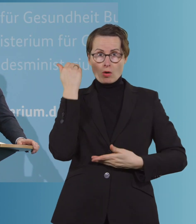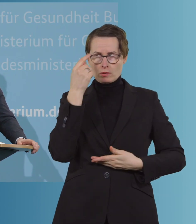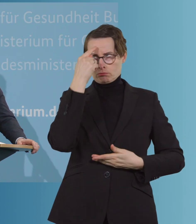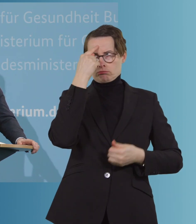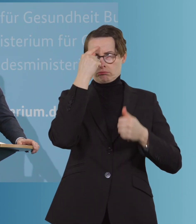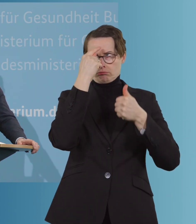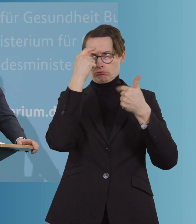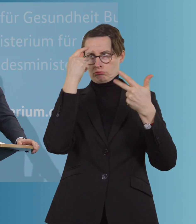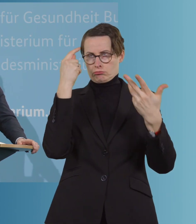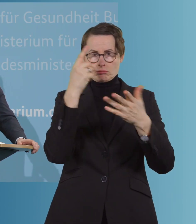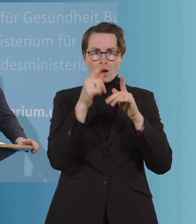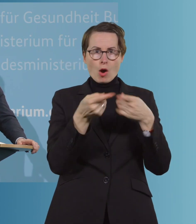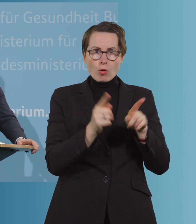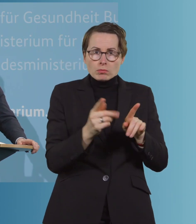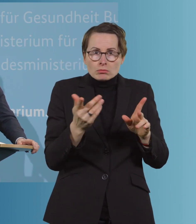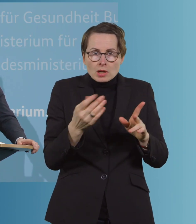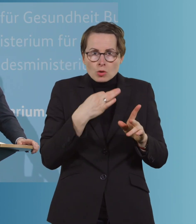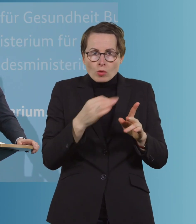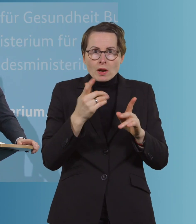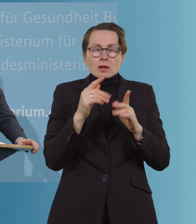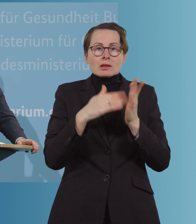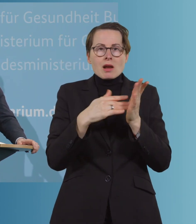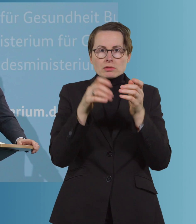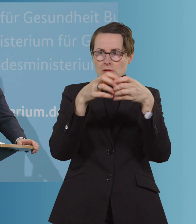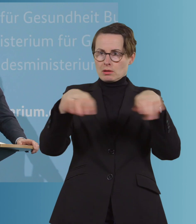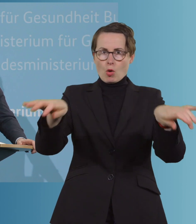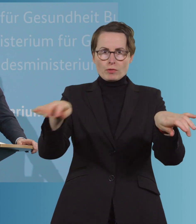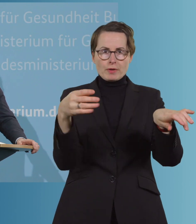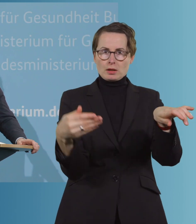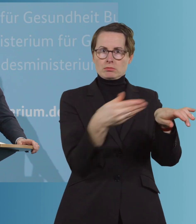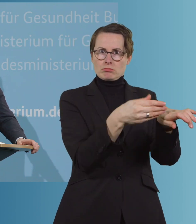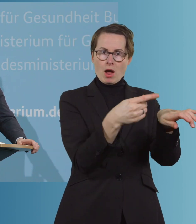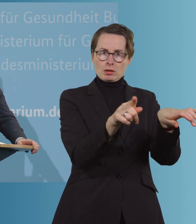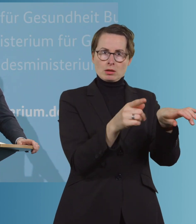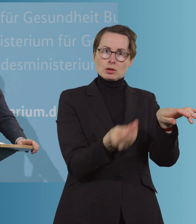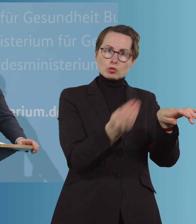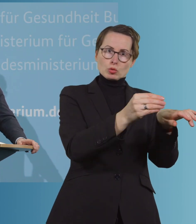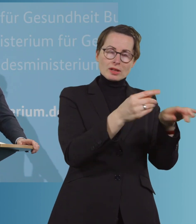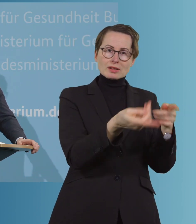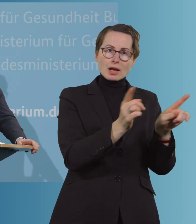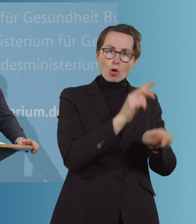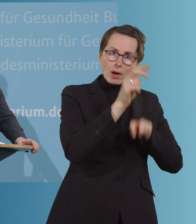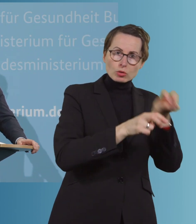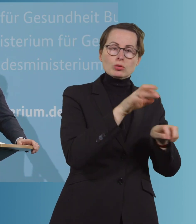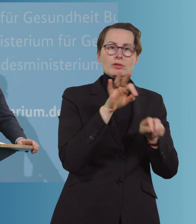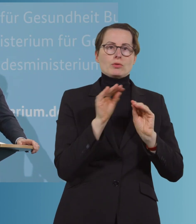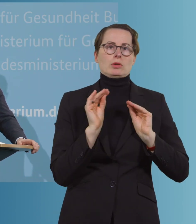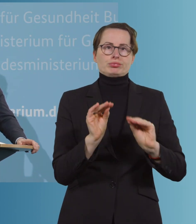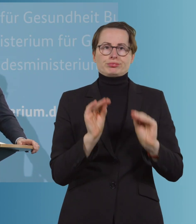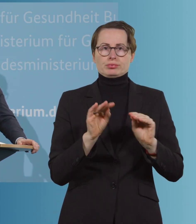in denen man im Zweifel an auch ausweichen kann, um zusätzlichen Raum etwa für die Beschulung in der Grundschule zu haben. Und ich denke,